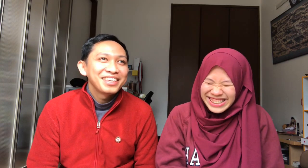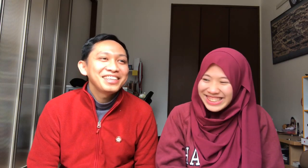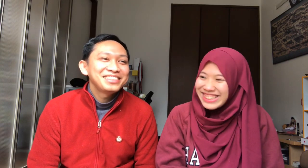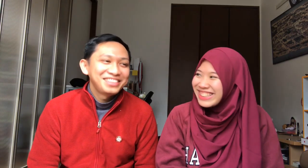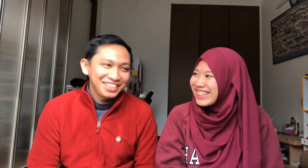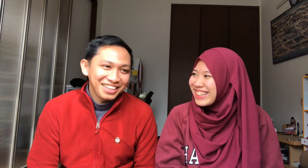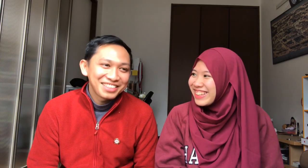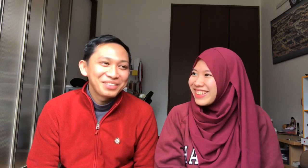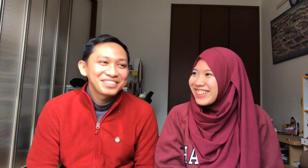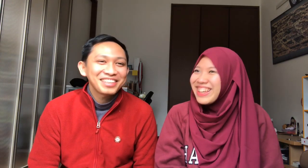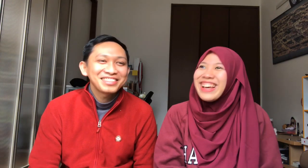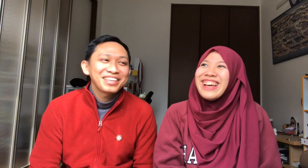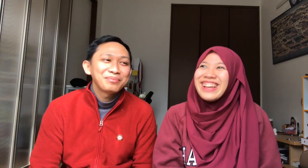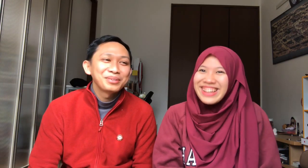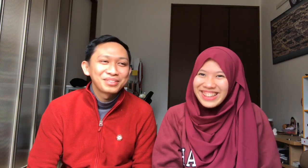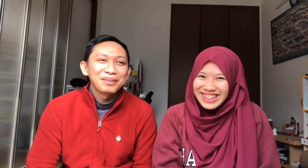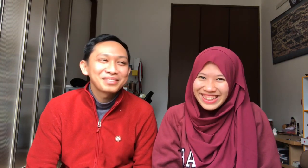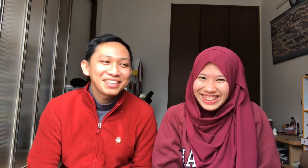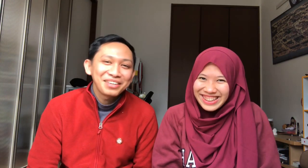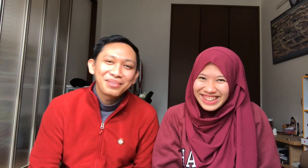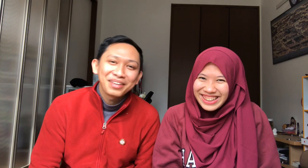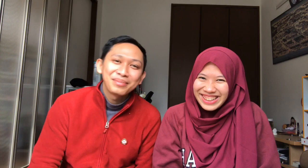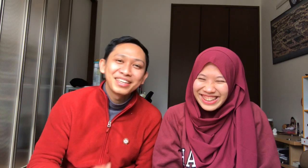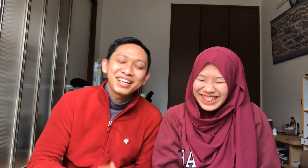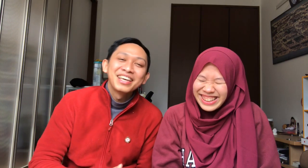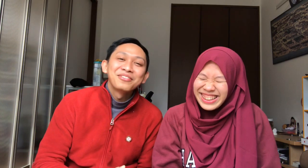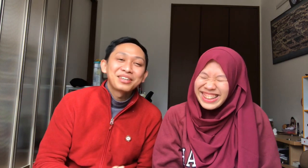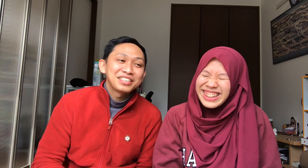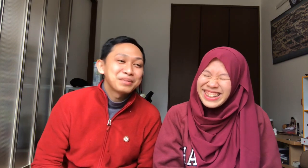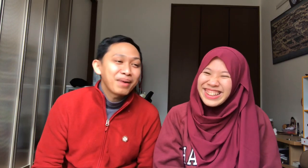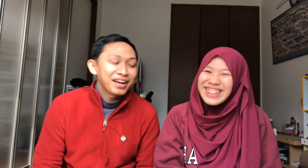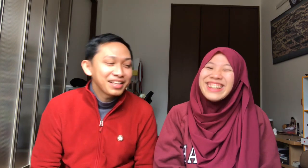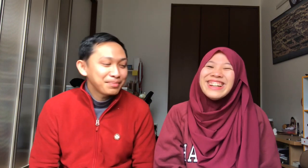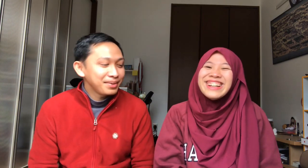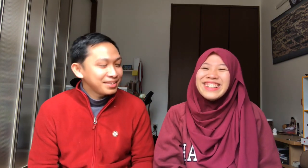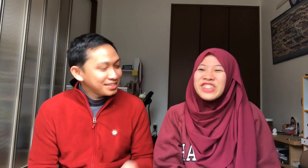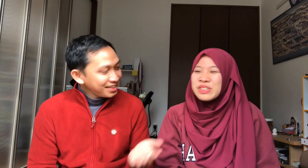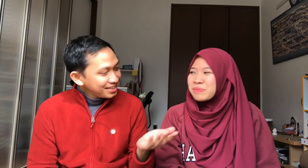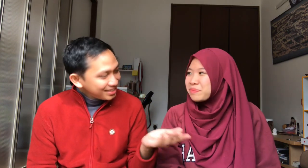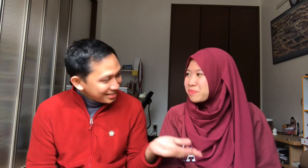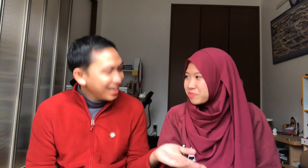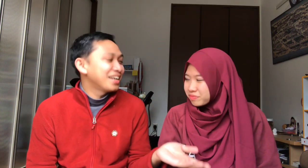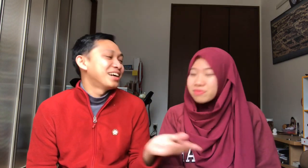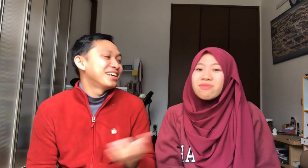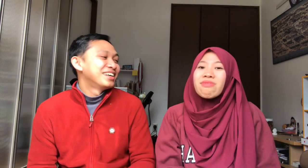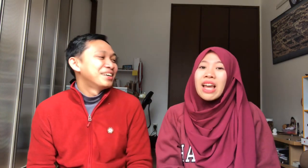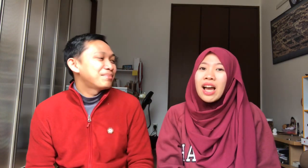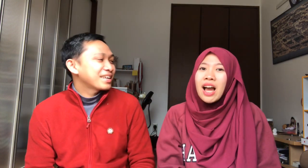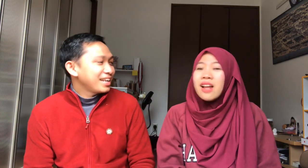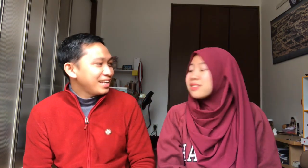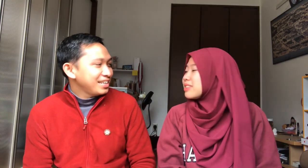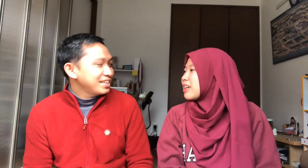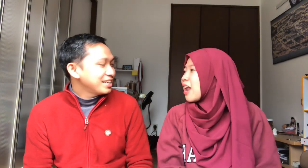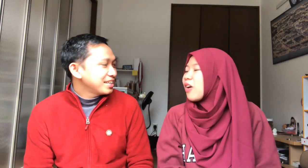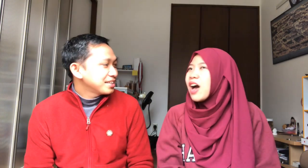hijrah Sampai sekarang saya bingung Nama saya yang mana yang bener Versi Jepangnya Tapi Ya Perkenalan Kalau